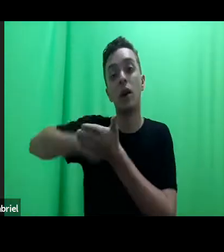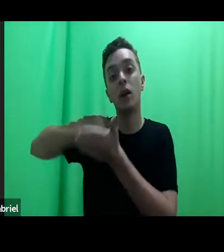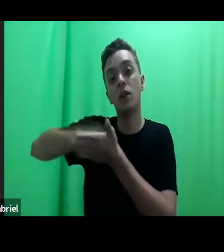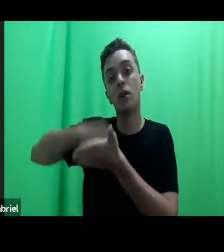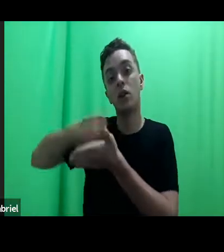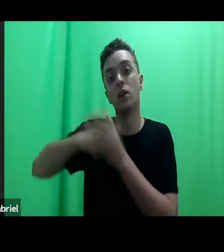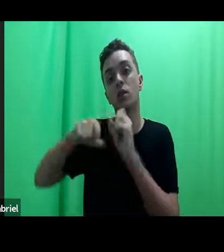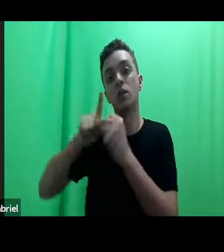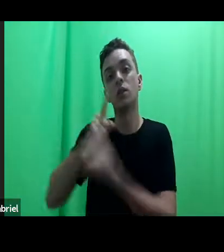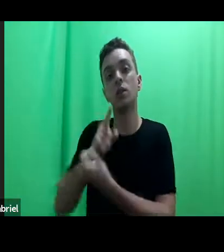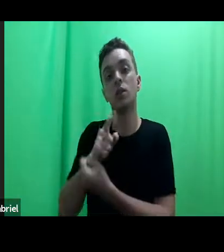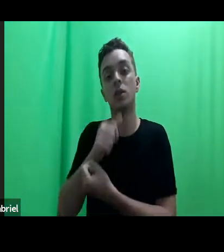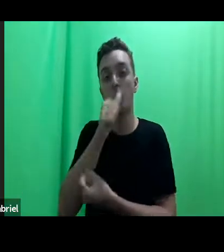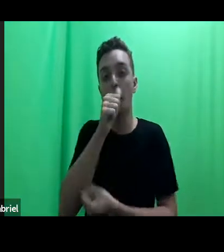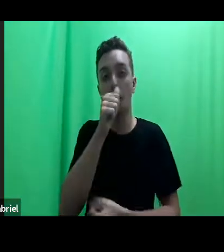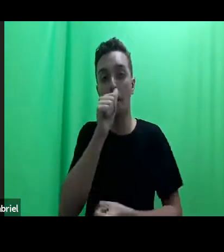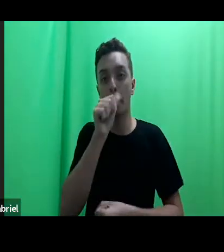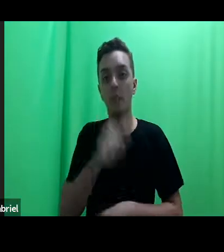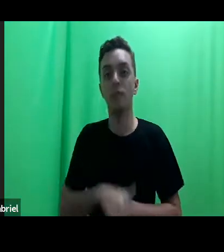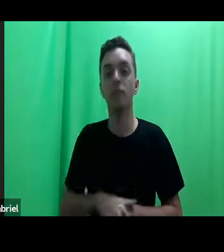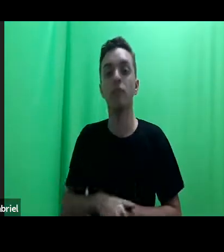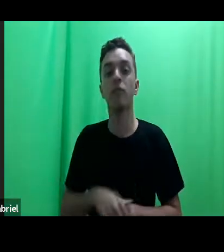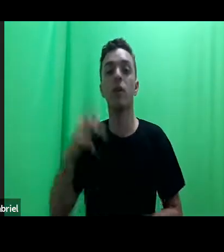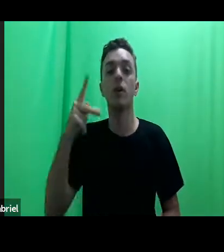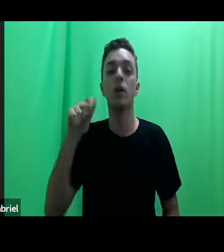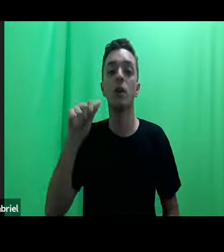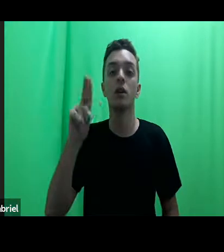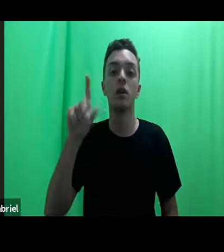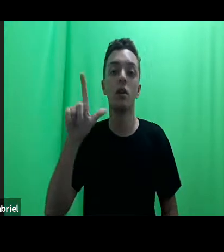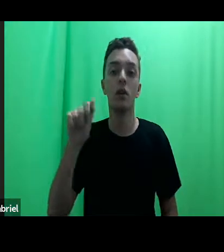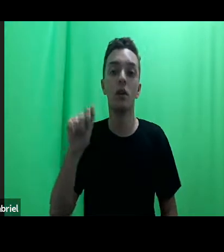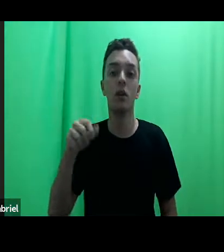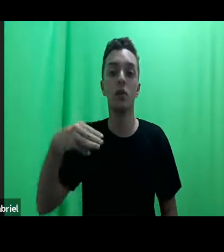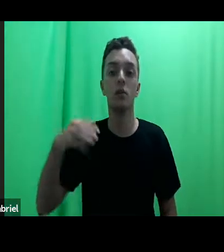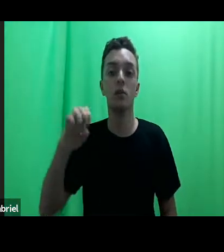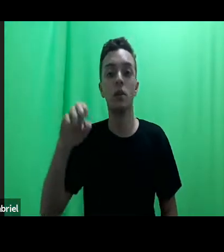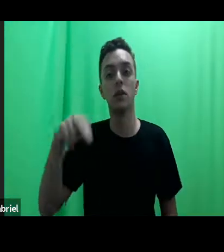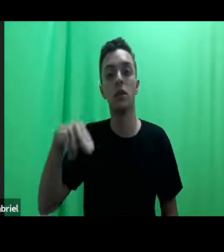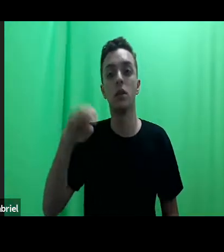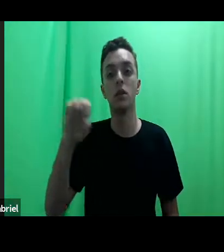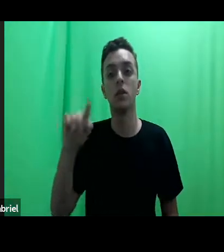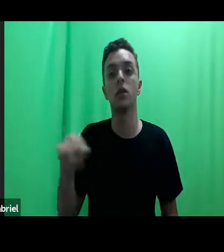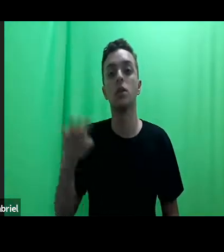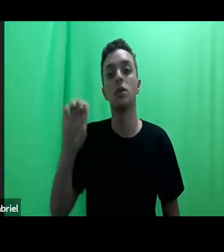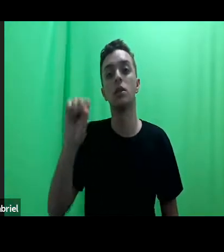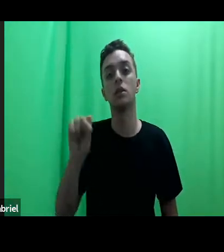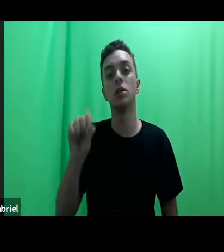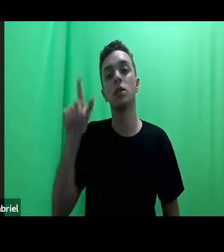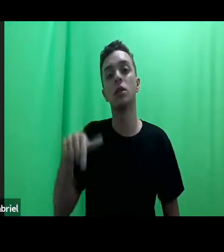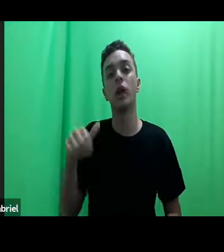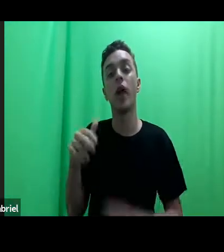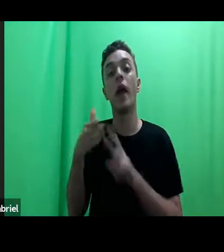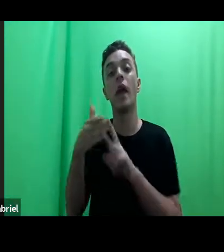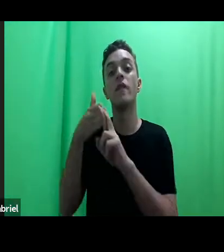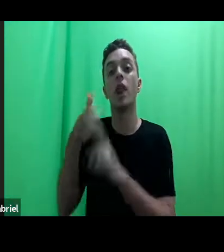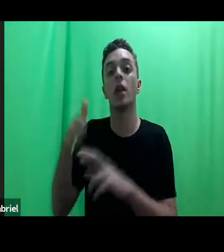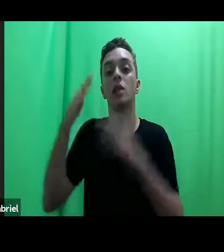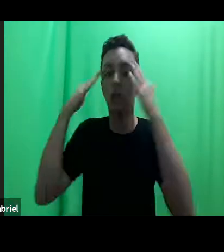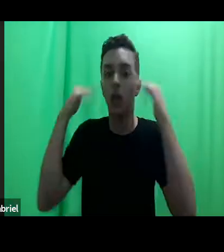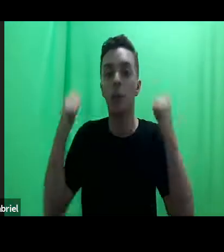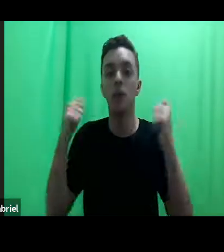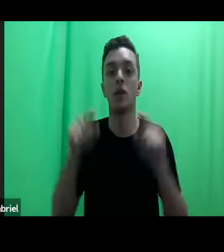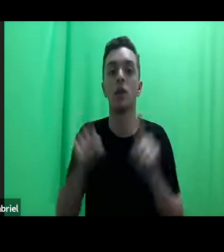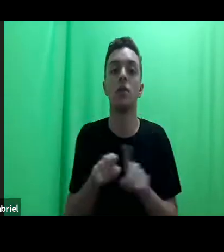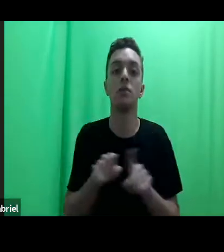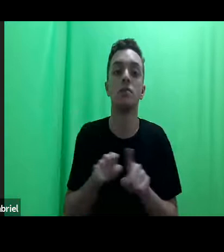Boa Ventura Santos e Paula Menezes denominam de ecologia de saberes jurídicos e políticos e